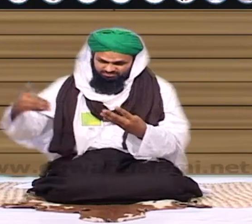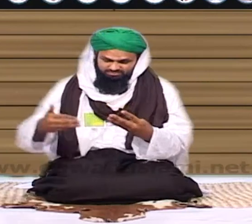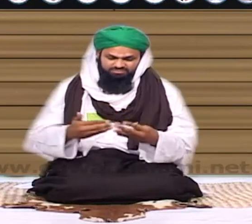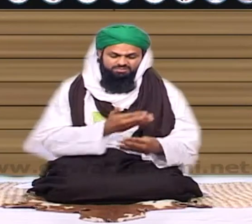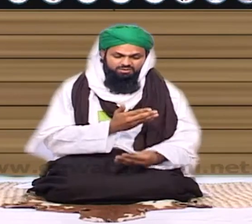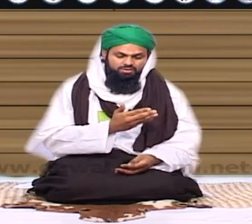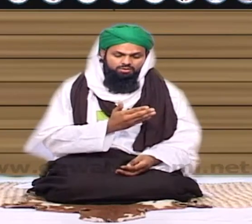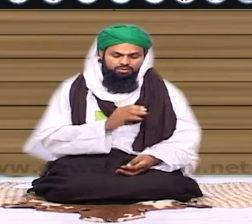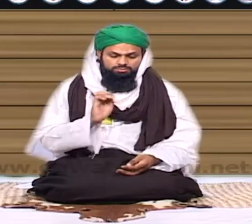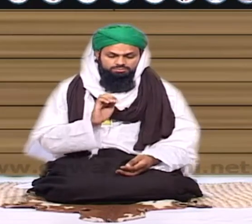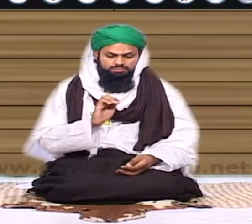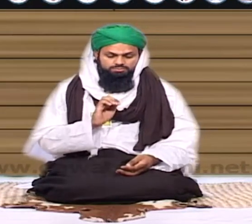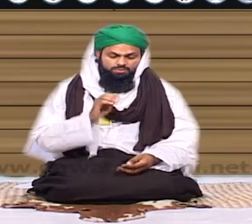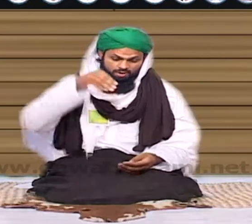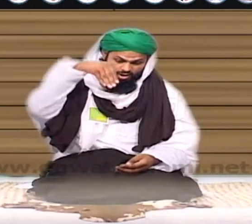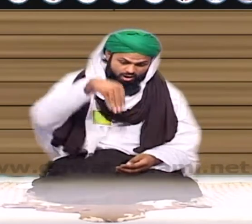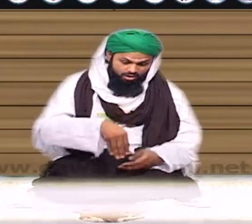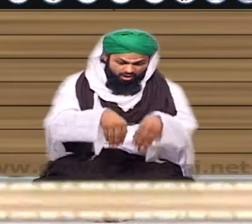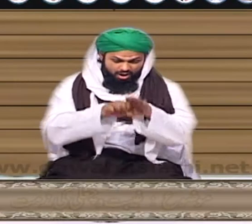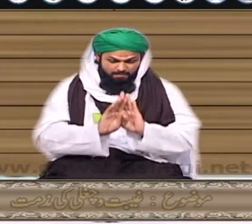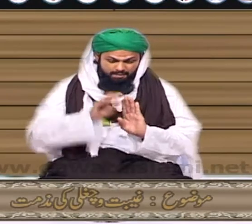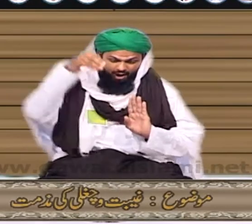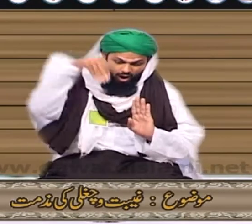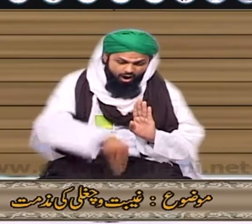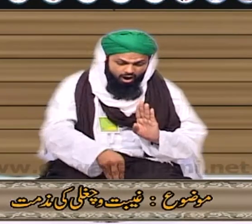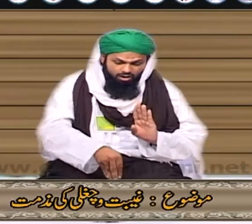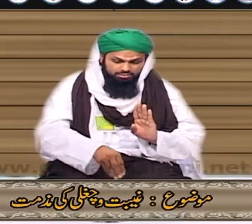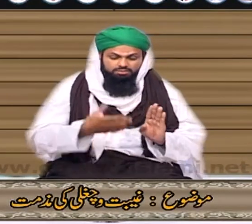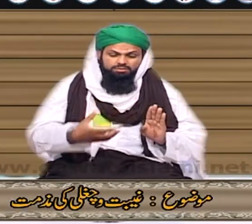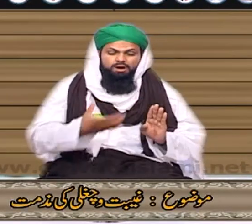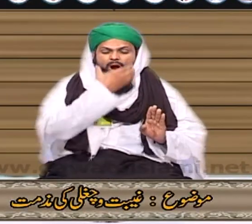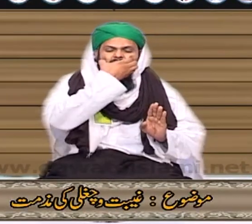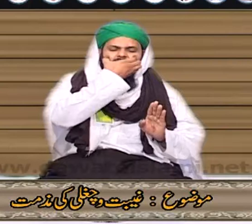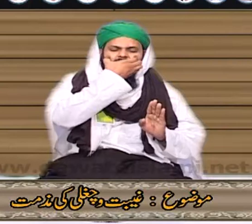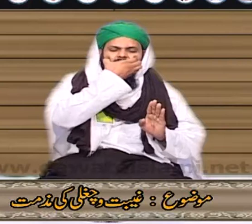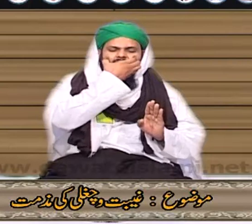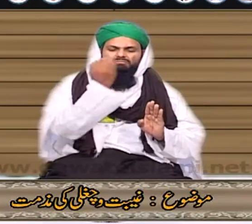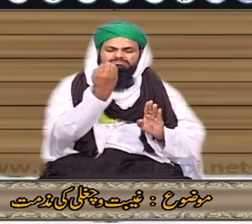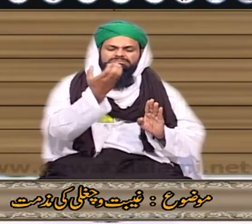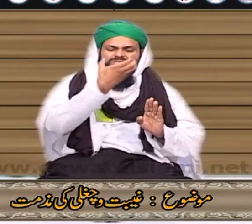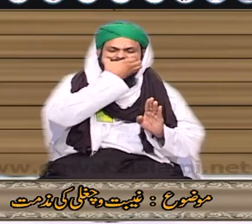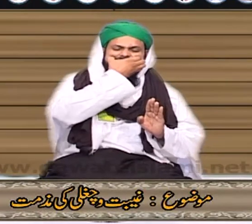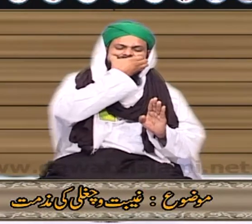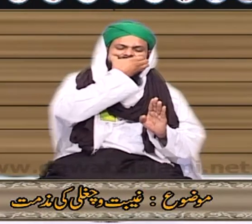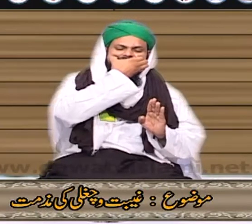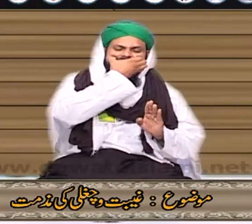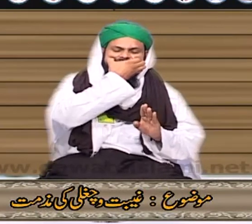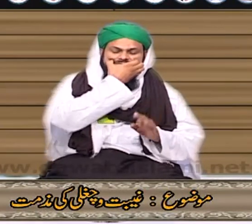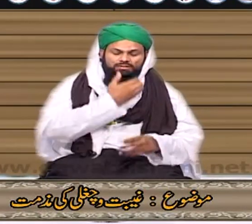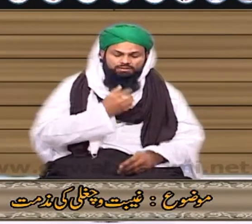ہے وہ تیزی سے جھاڑیوں میں سے نکلا اور پھلکل صورت کے ساتھ اس قبر میں اترا اور اس کے کھلے چہرے کو اپنے جگڑوں میں جھکڑ لی